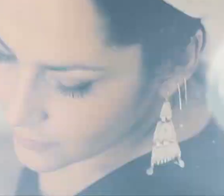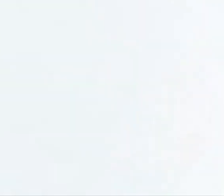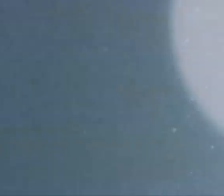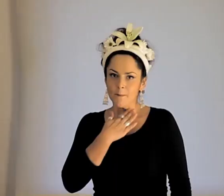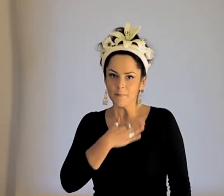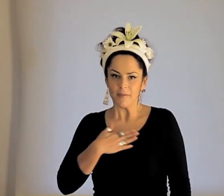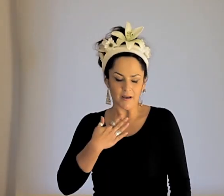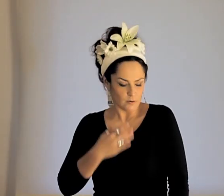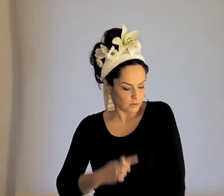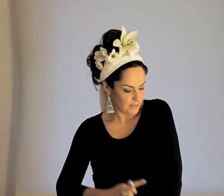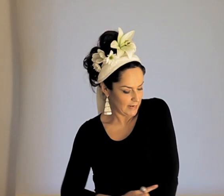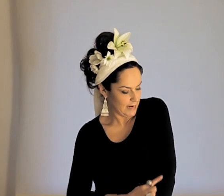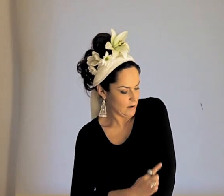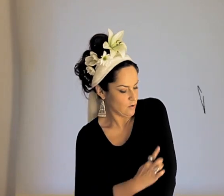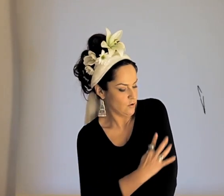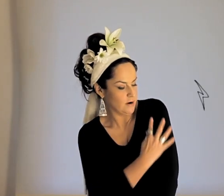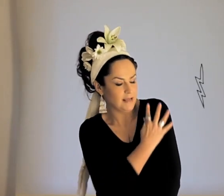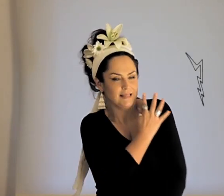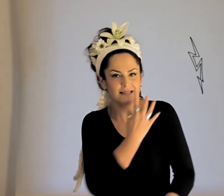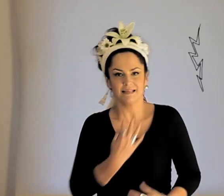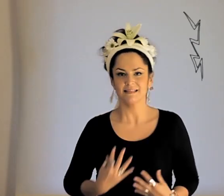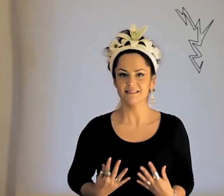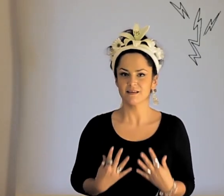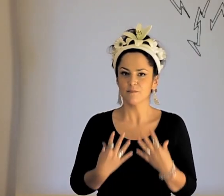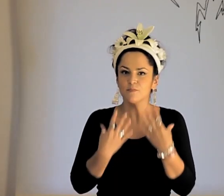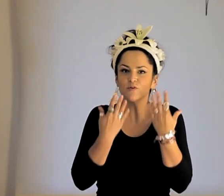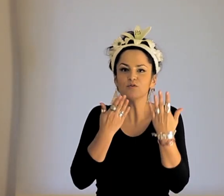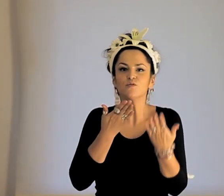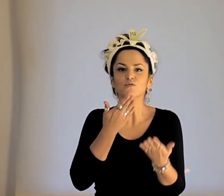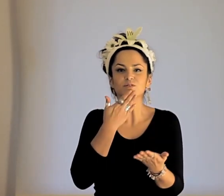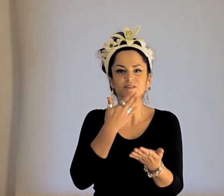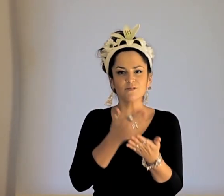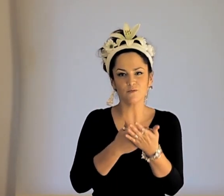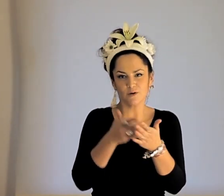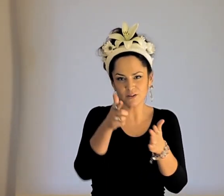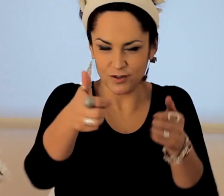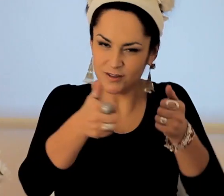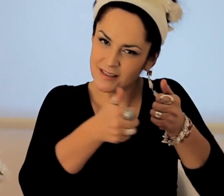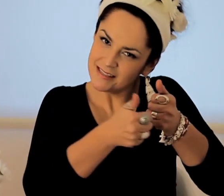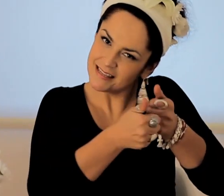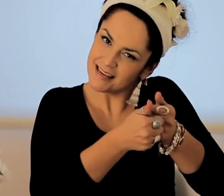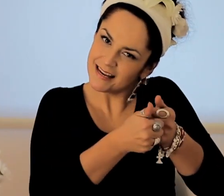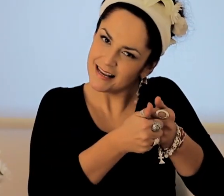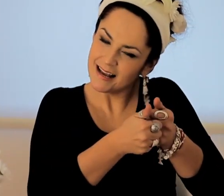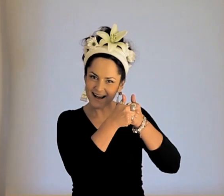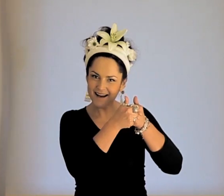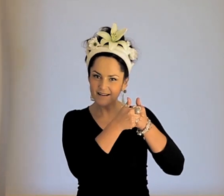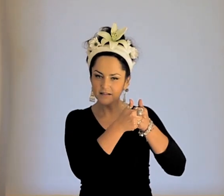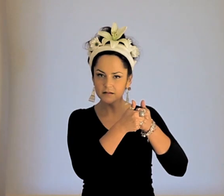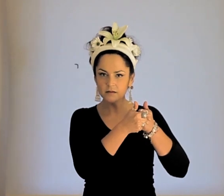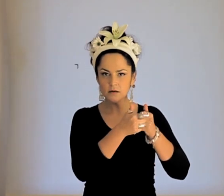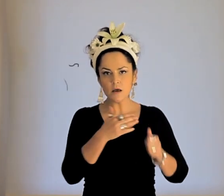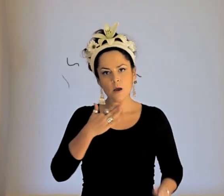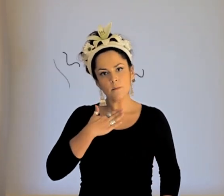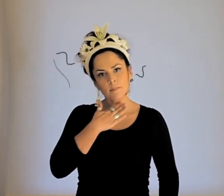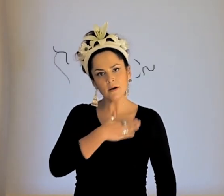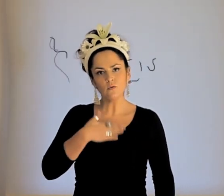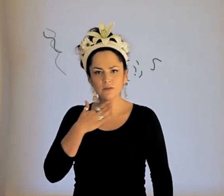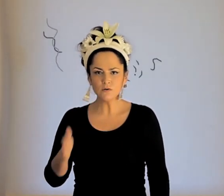Me gusta la corriente que se produce cuando te acercas Me gusta